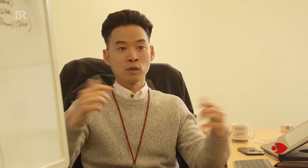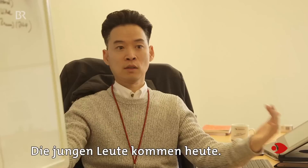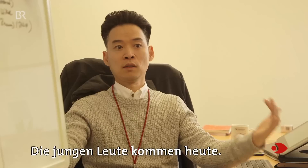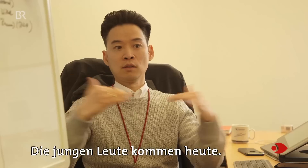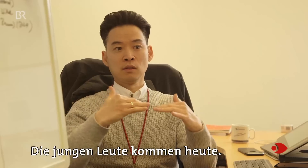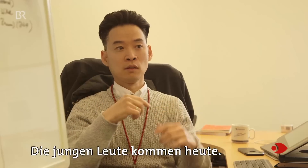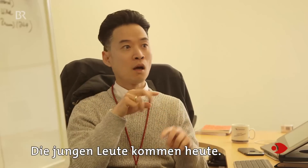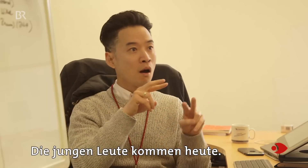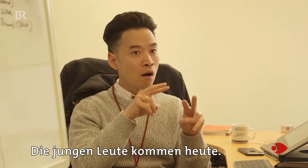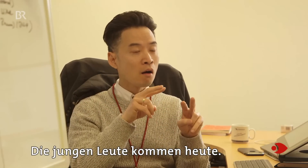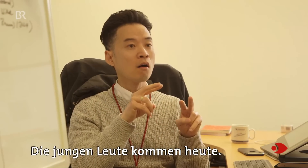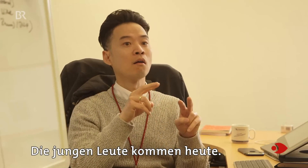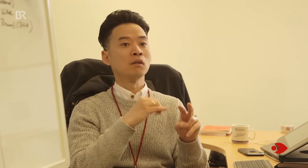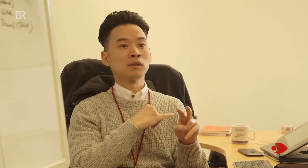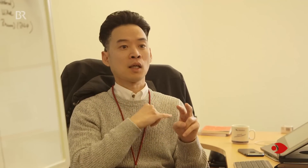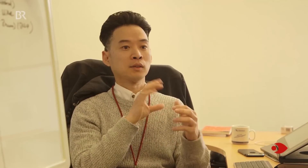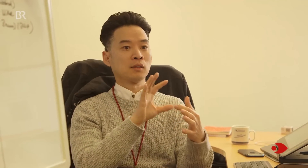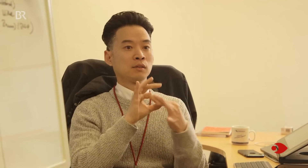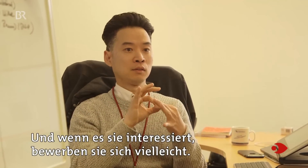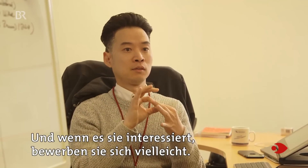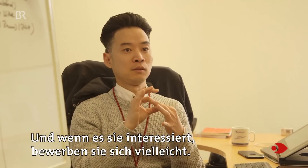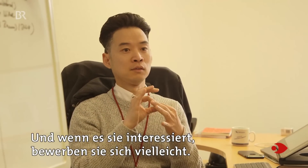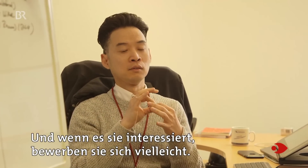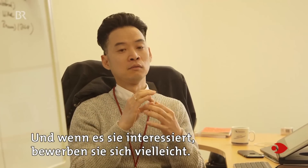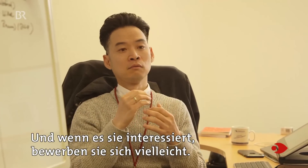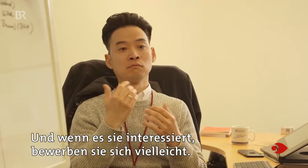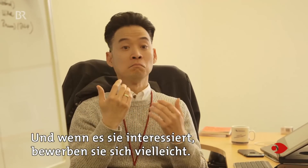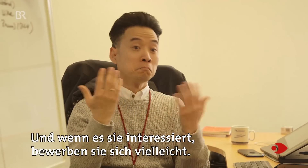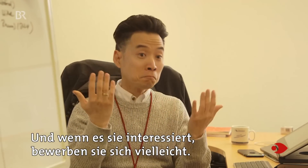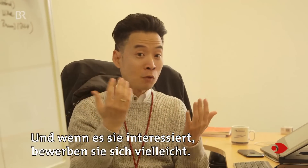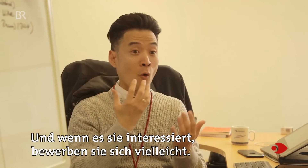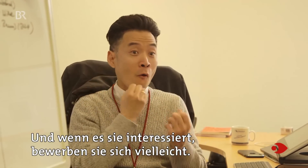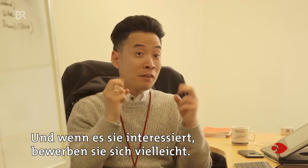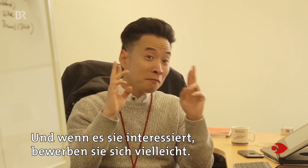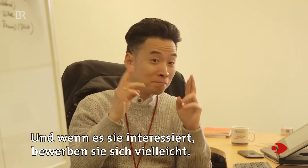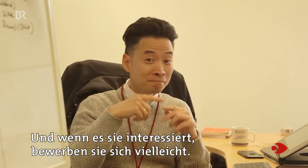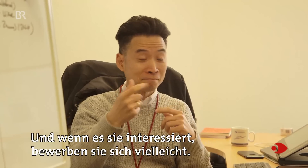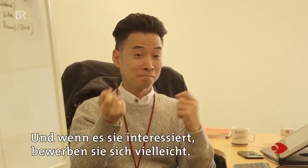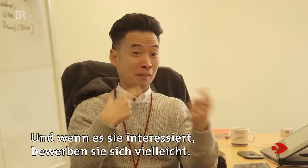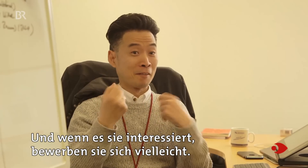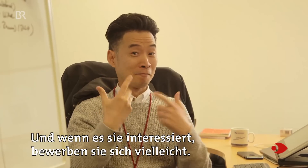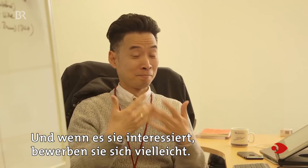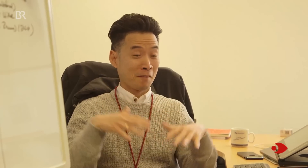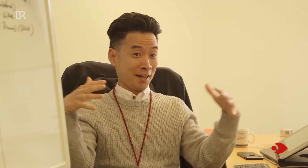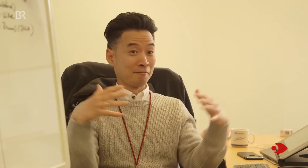Die jungen Leute kommen heute. Und wenn es sie interessiert, bewerben sie sich vielleicht.